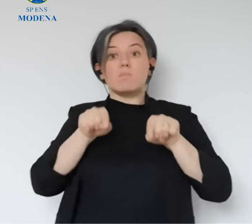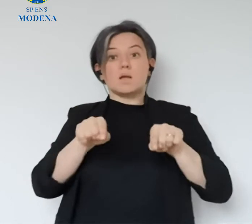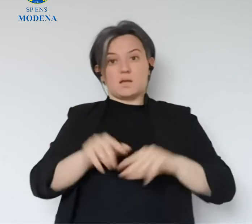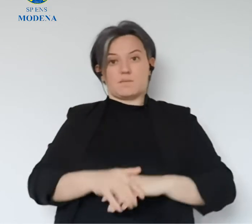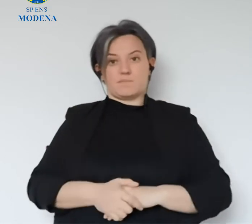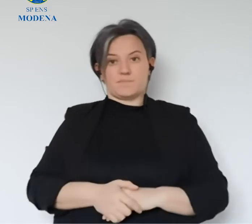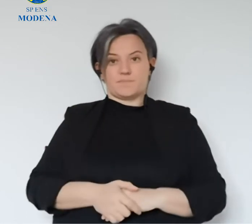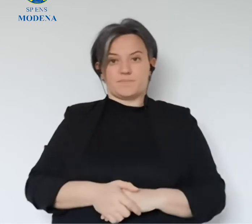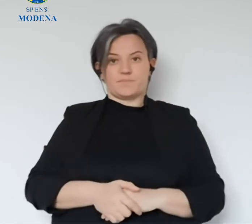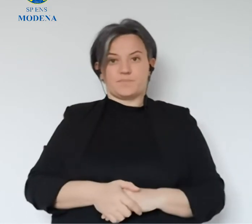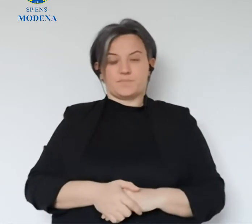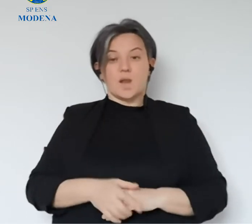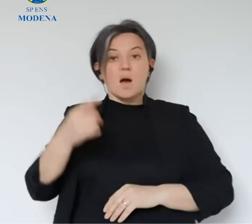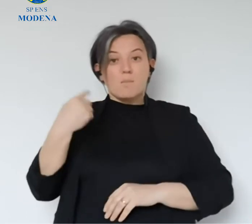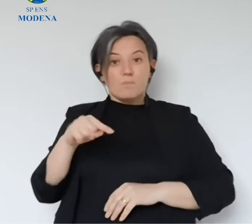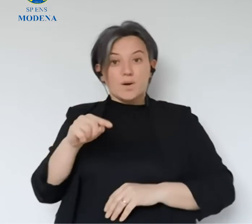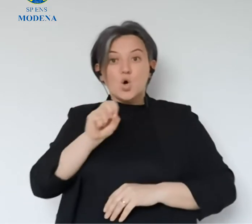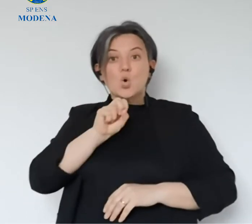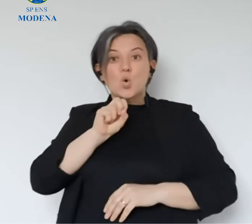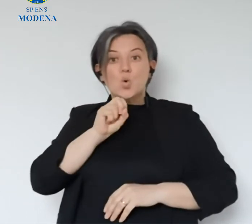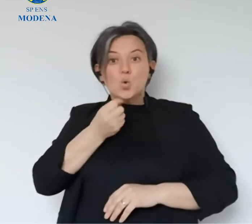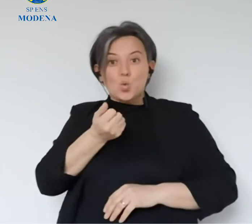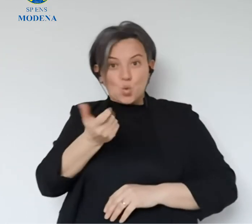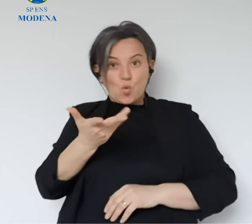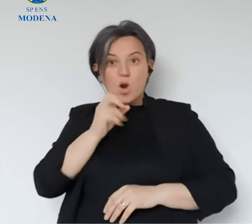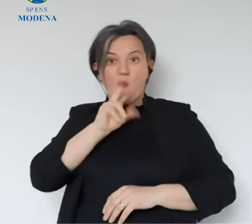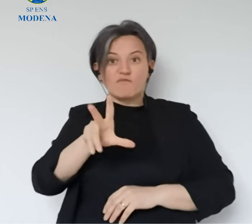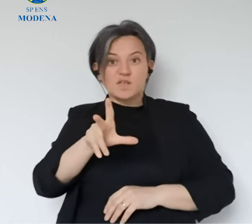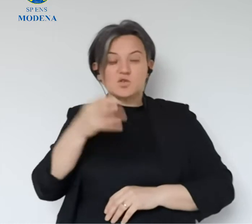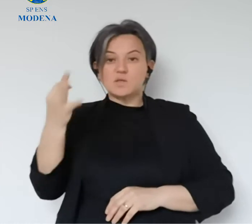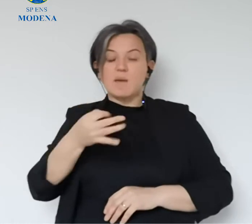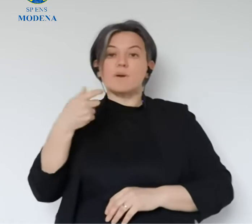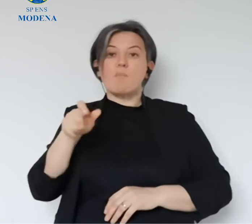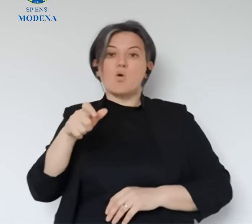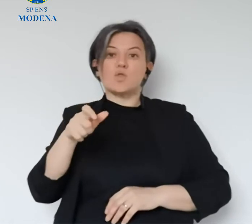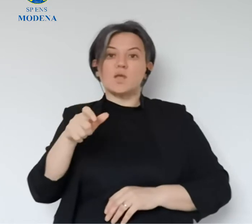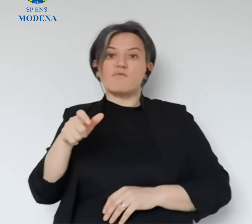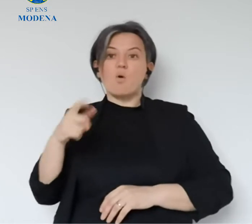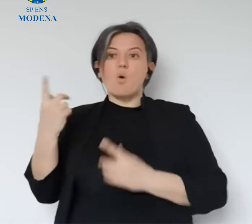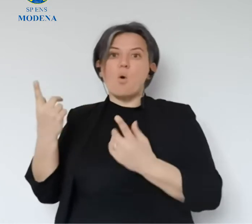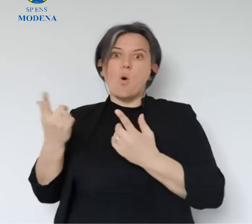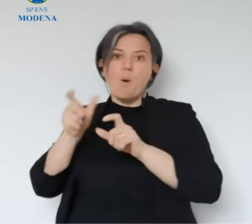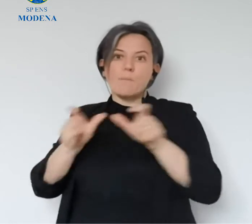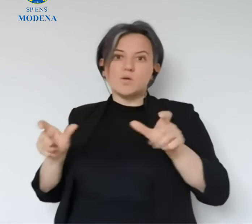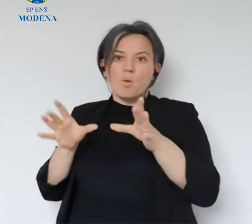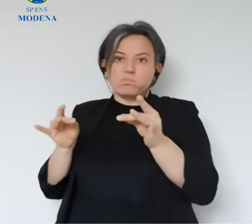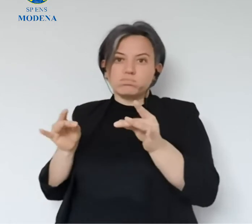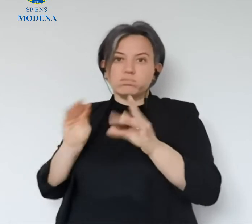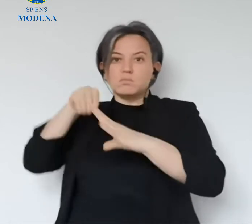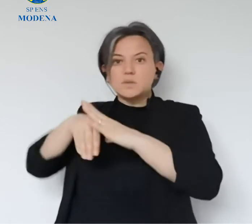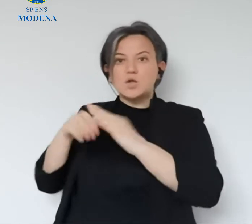Romagna, sono infatti 99 posti Covid che si sono liberati nella rete ospedaliera. Questo lo dico